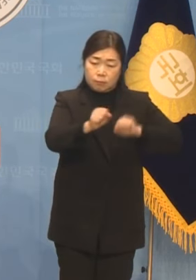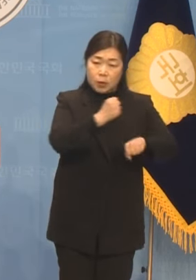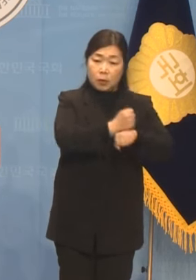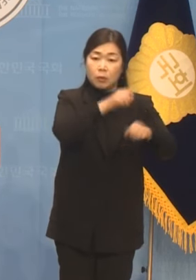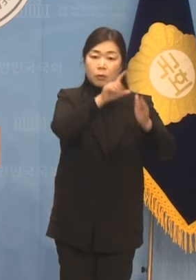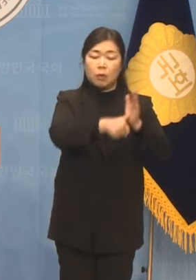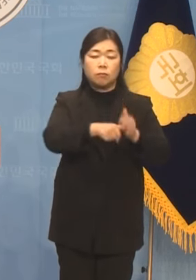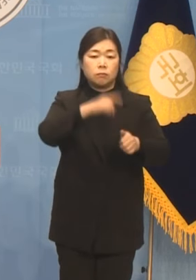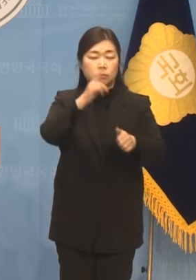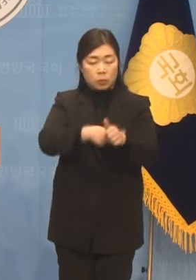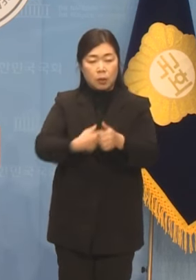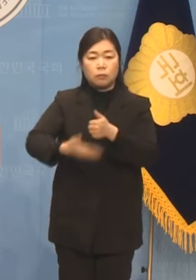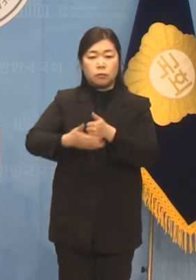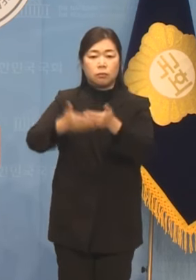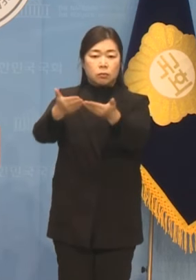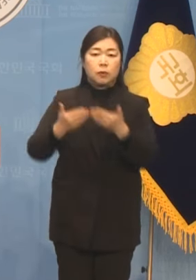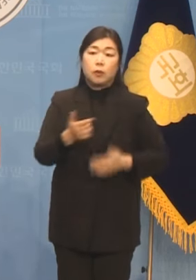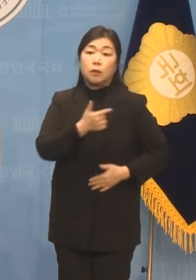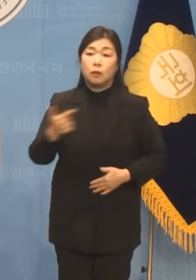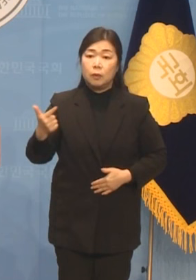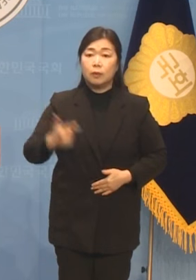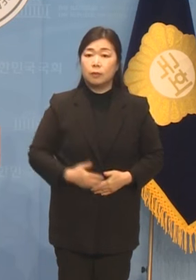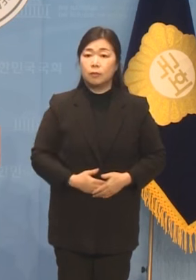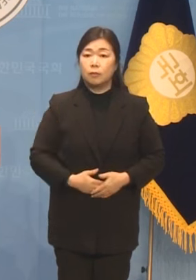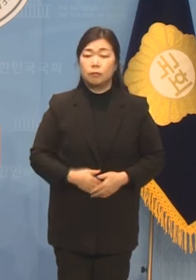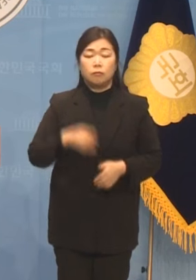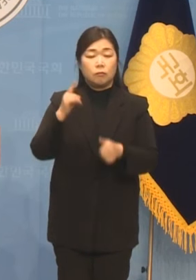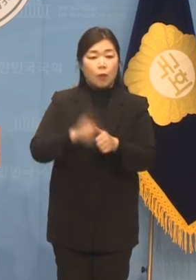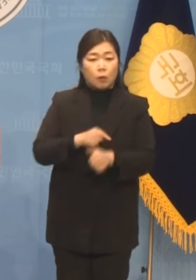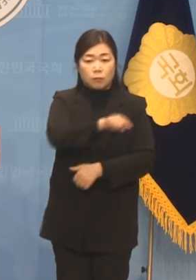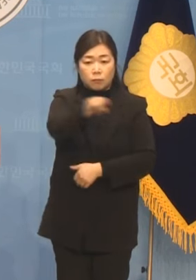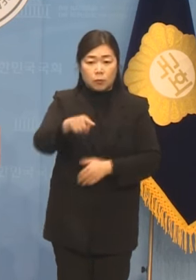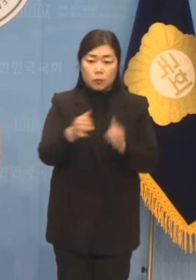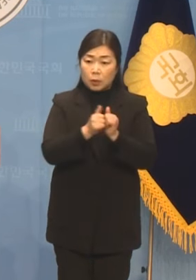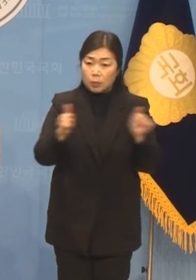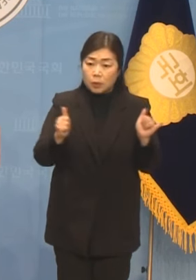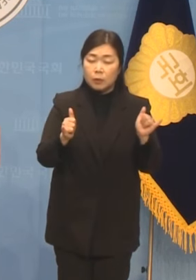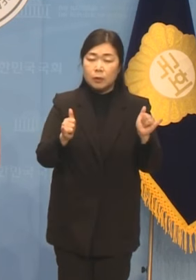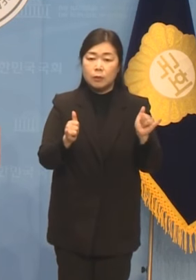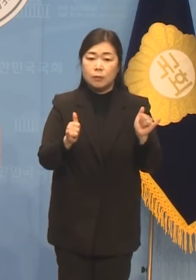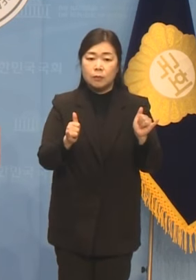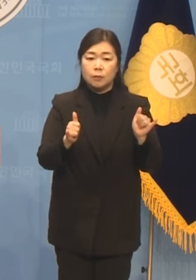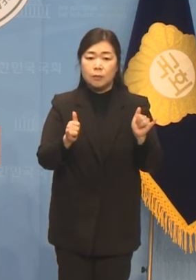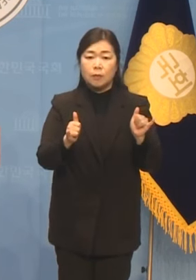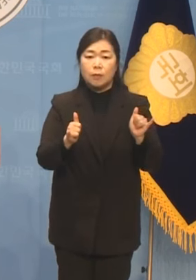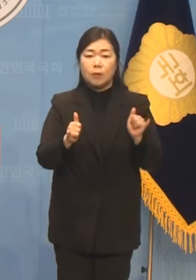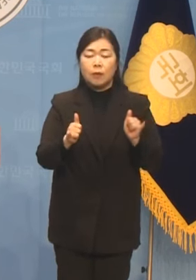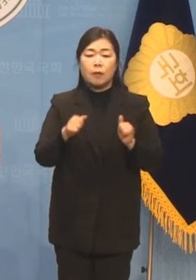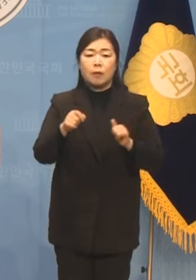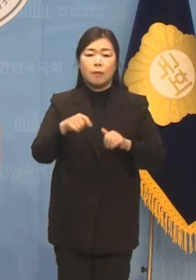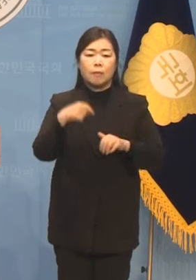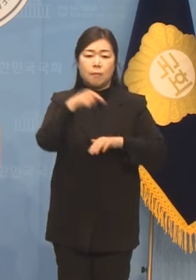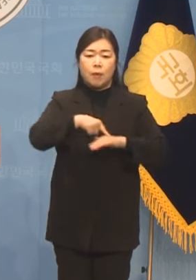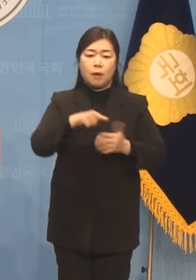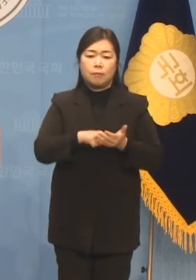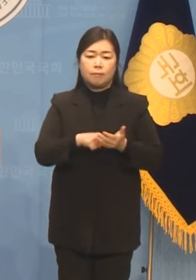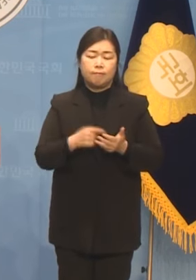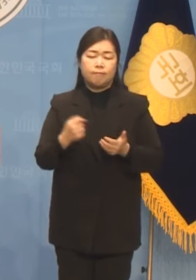돼서 꽁꽁 얼어붙었던 손가락과 동상에 걸릴 듯한 발가락을 녹여줬습니다.